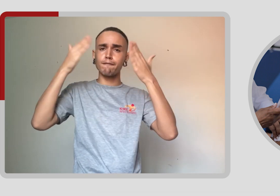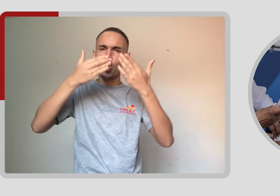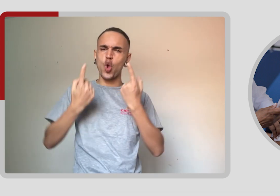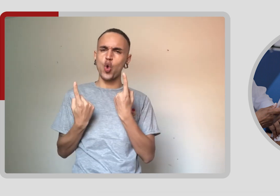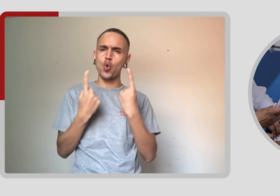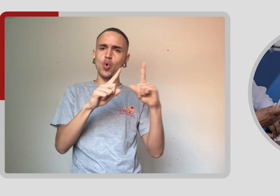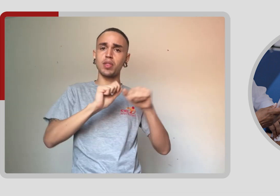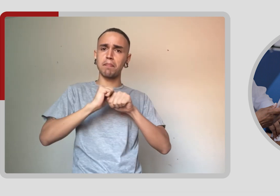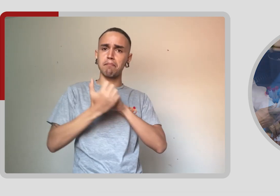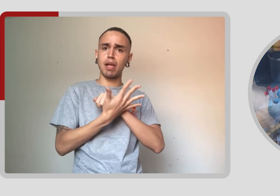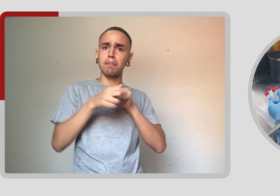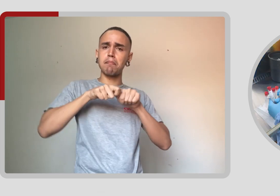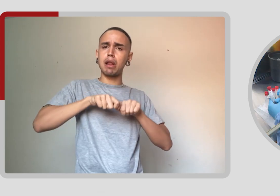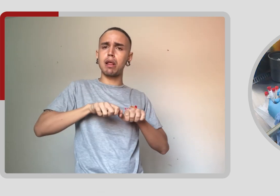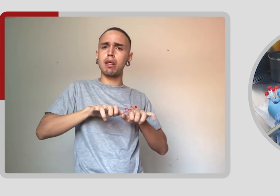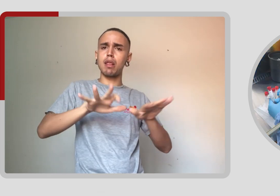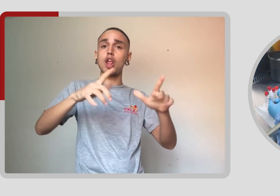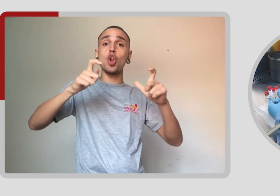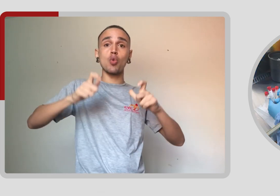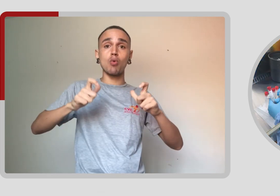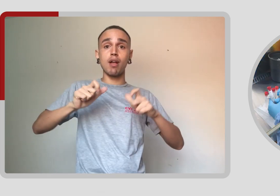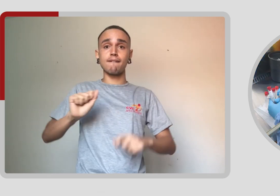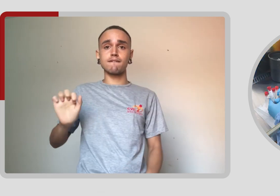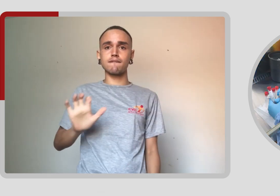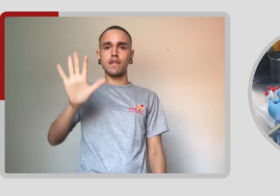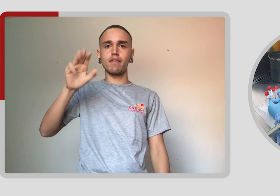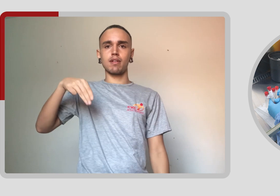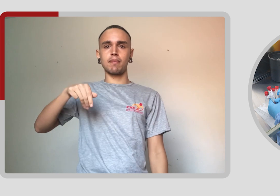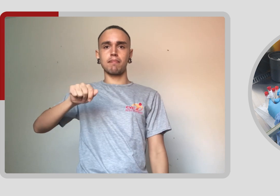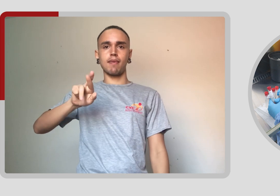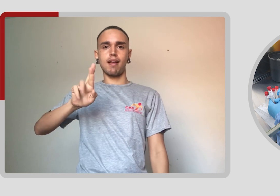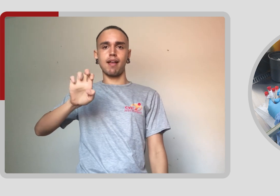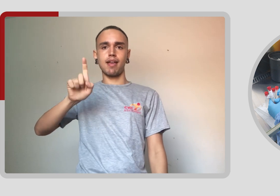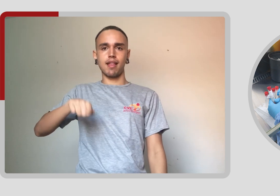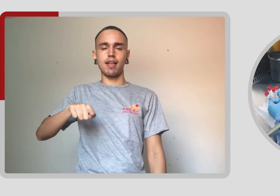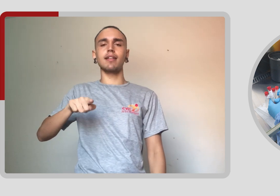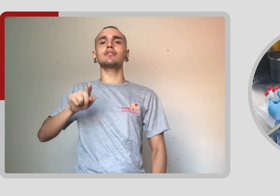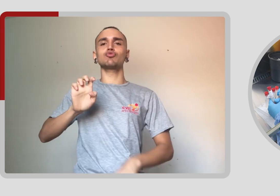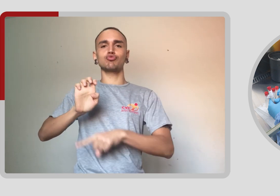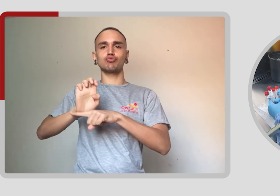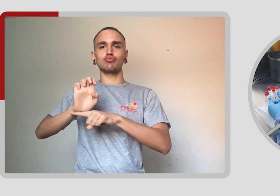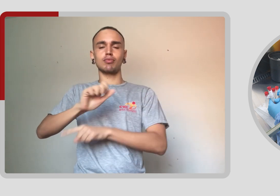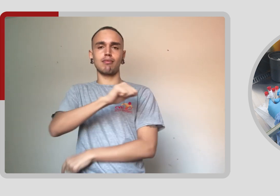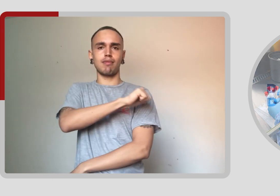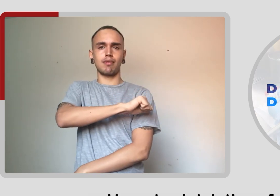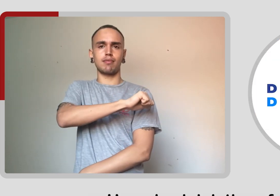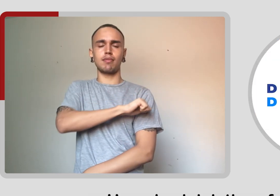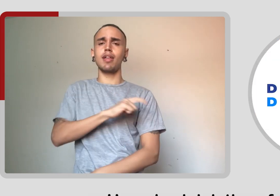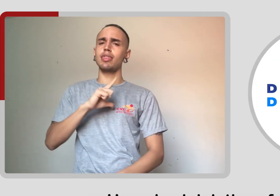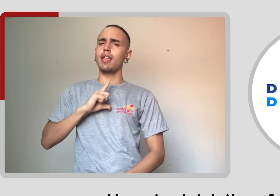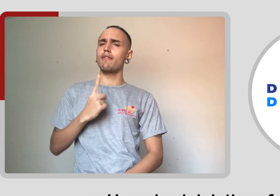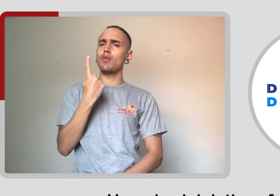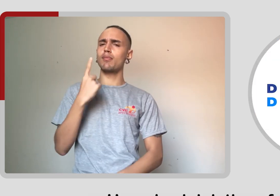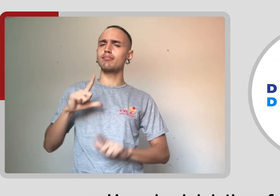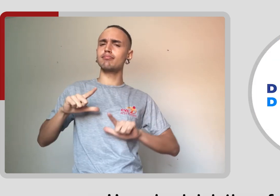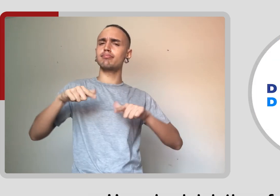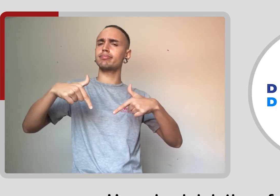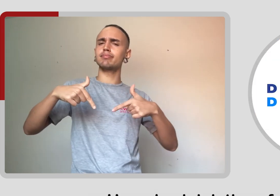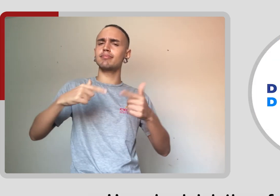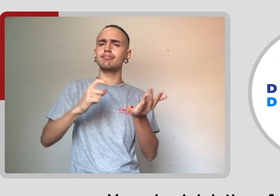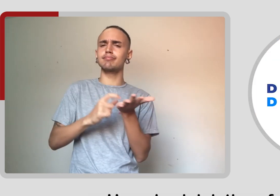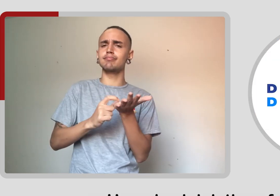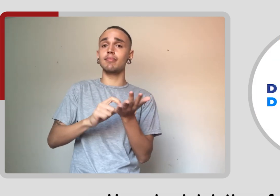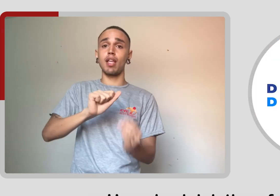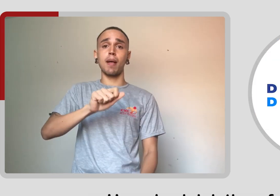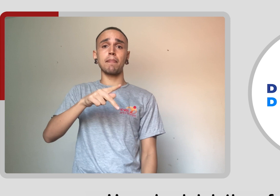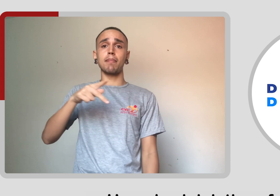voltados para o combate à pandemia no Complexo da Maré, no Rio. Uma das iniciativas